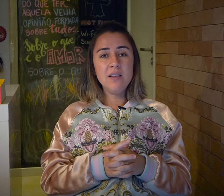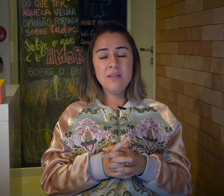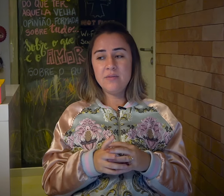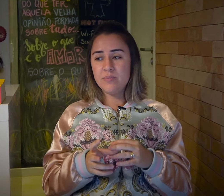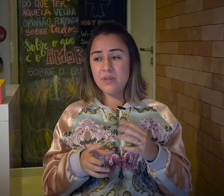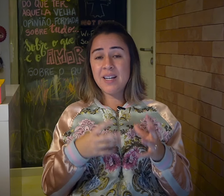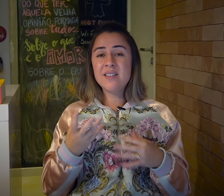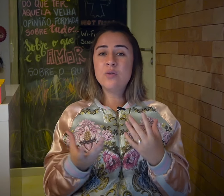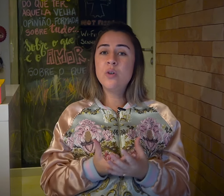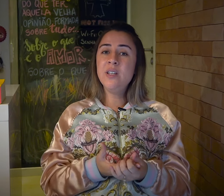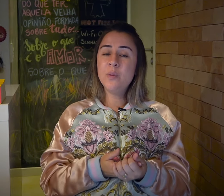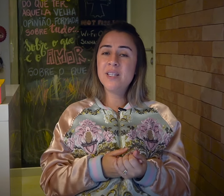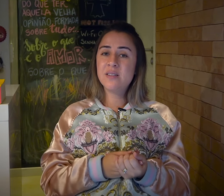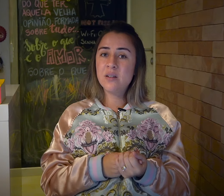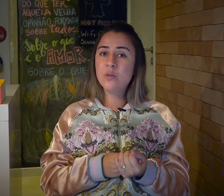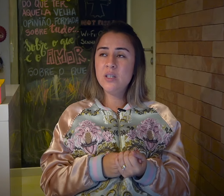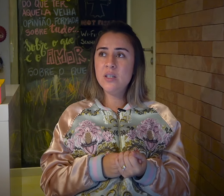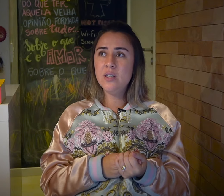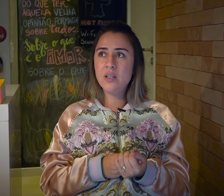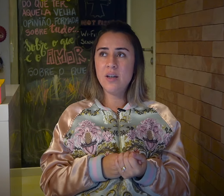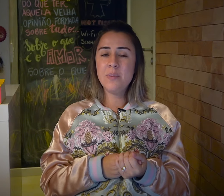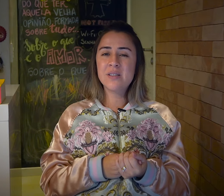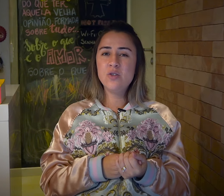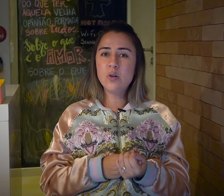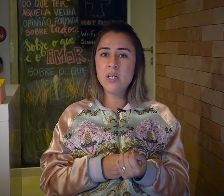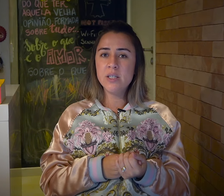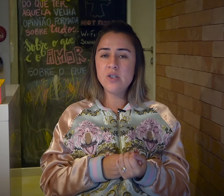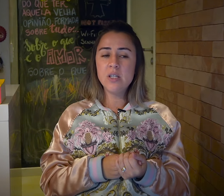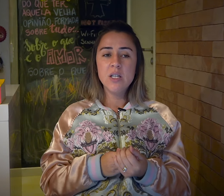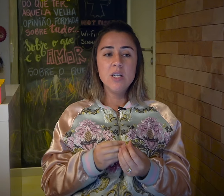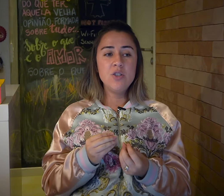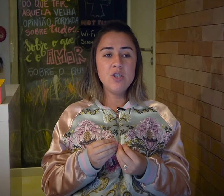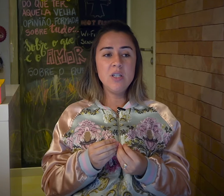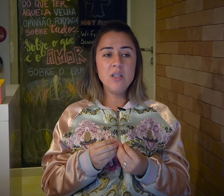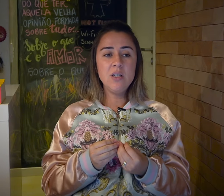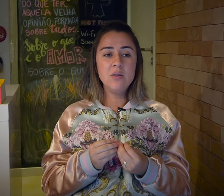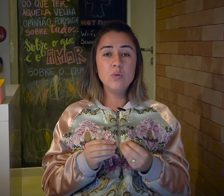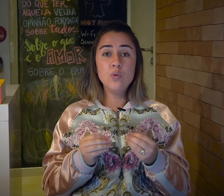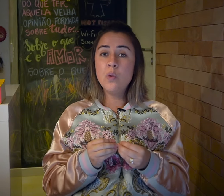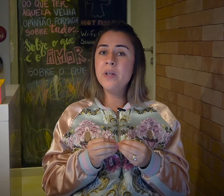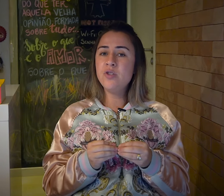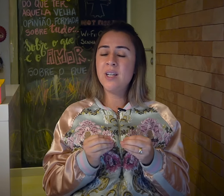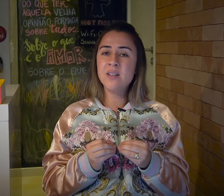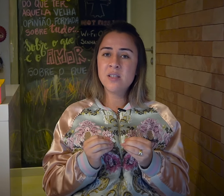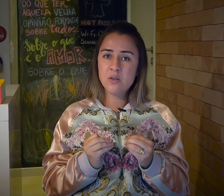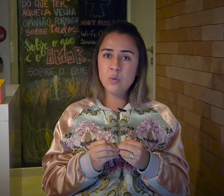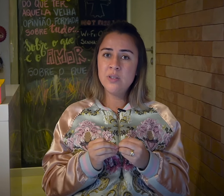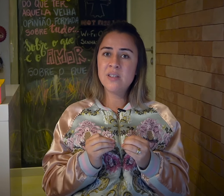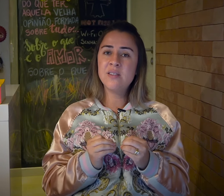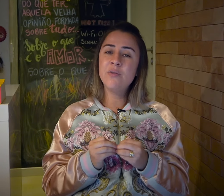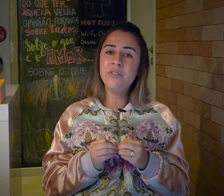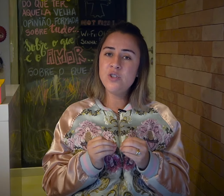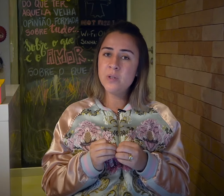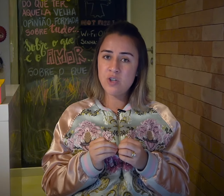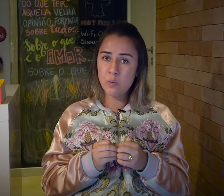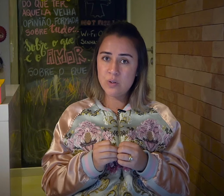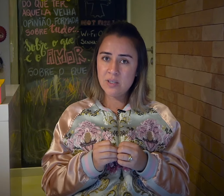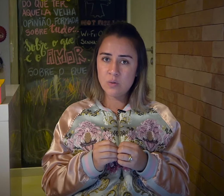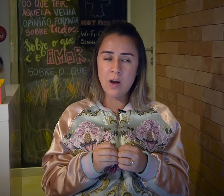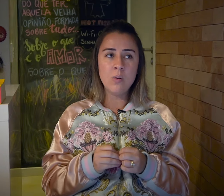traz à tona ali uma questão que é bastante chocante de o número de crianças surdas que são vítimas de abuso sexual.